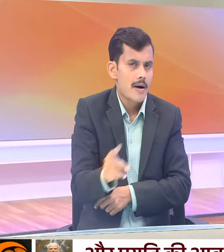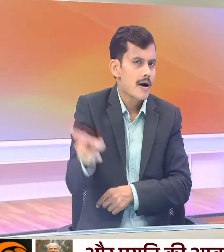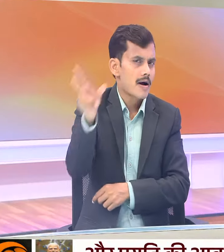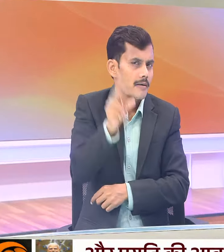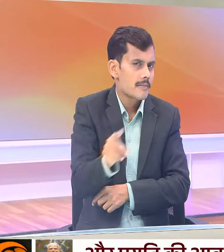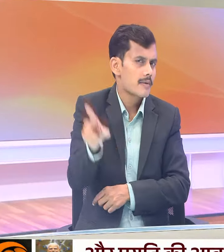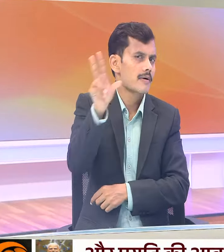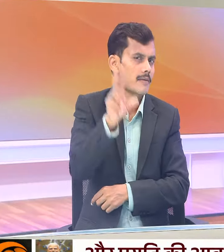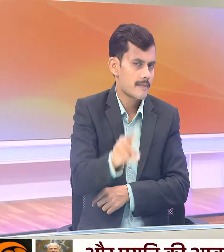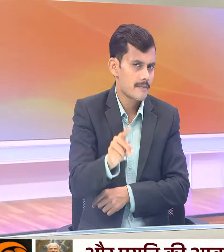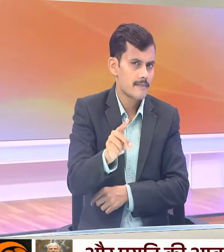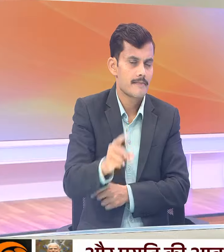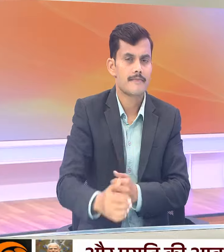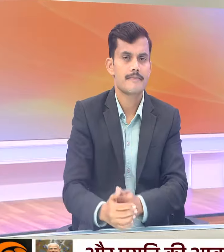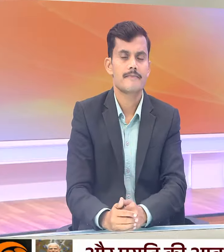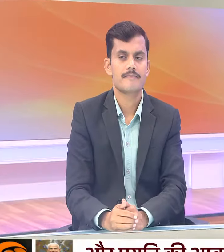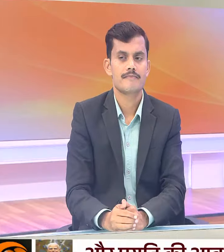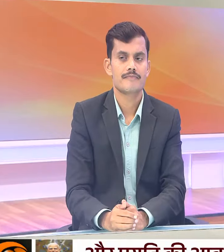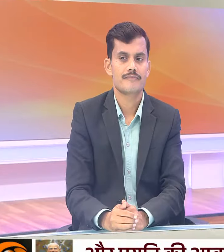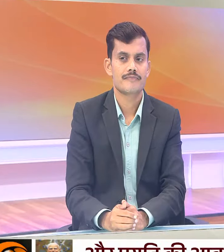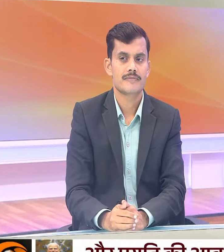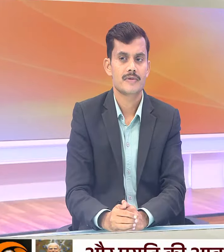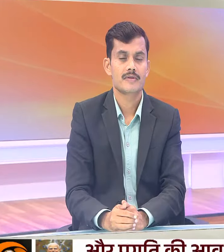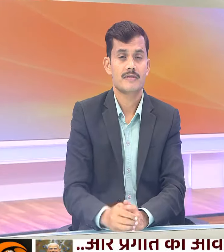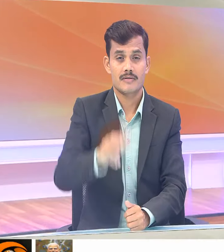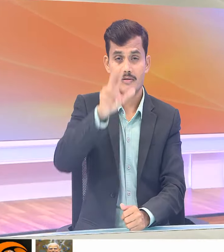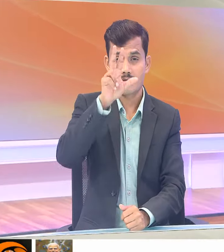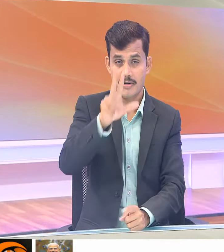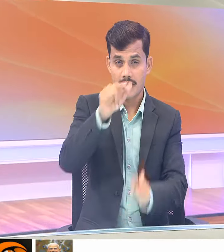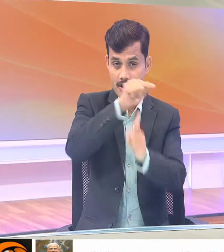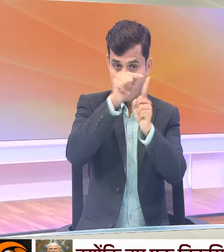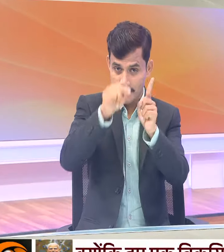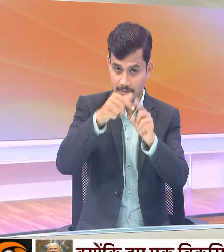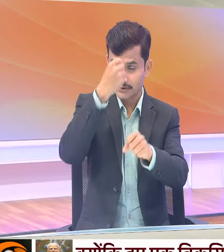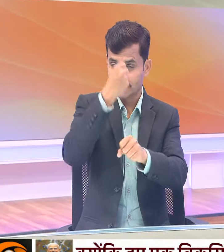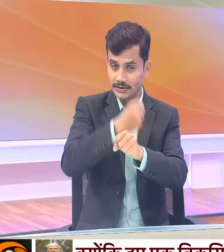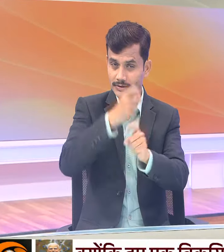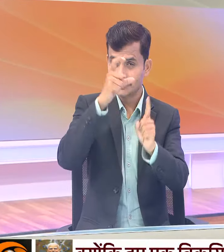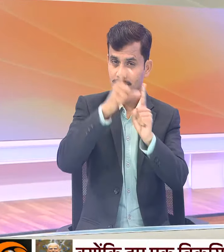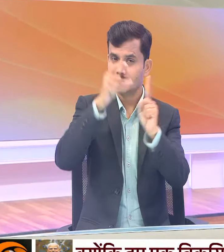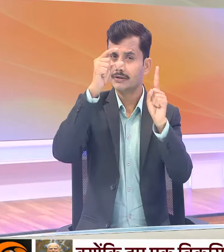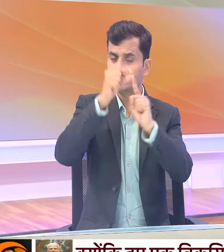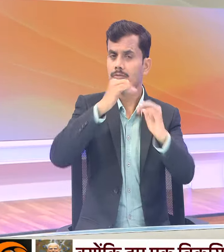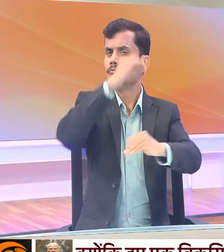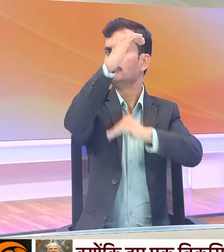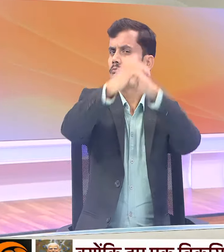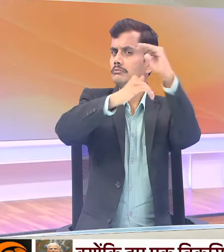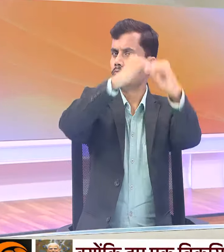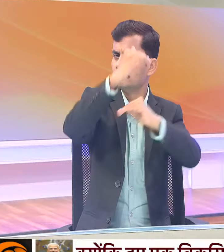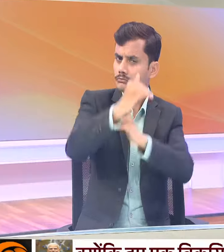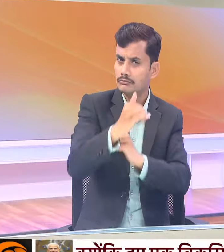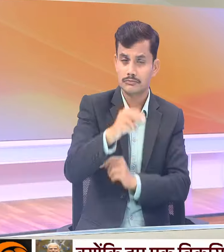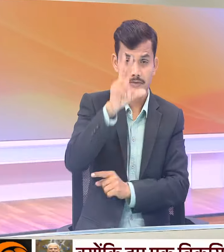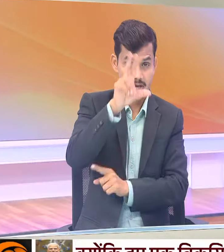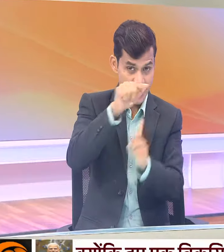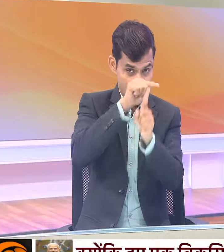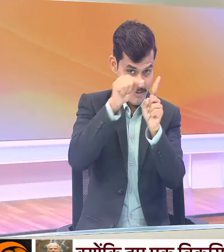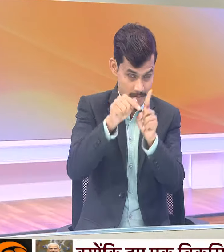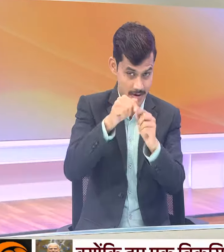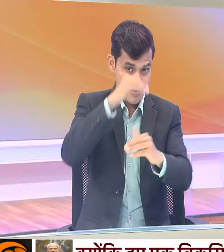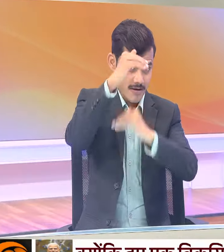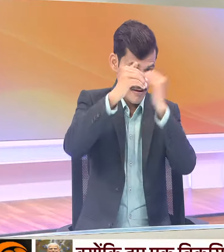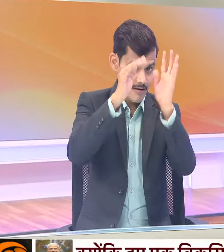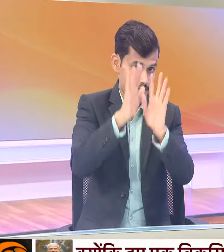आठ प्रतिशद ग्रोथ के साथ एइट परसें ग्रोथ के साथ